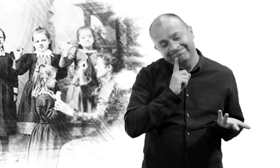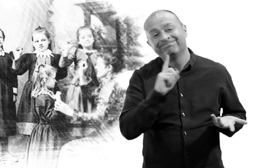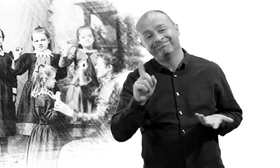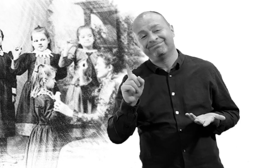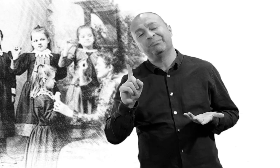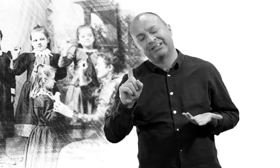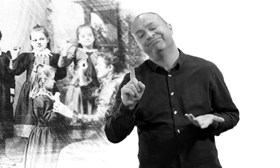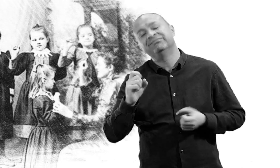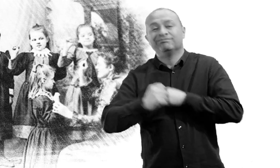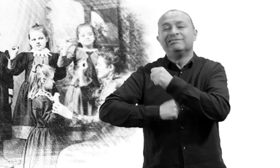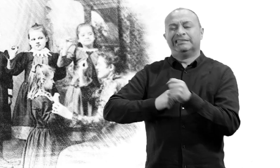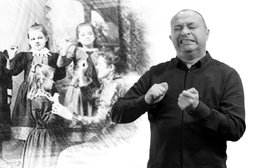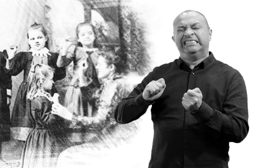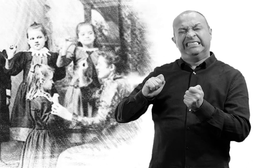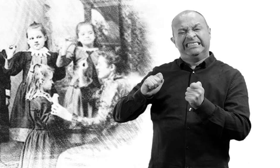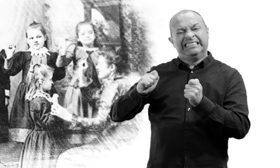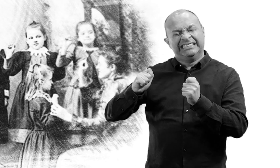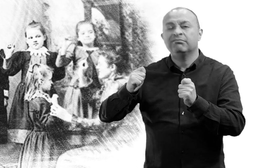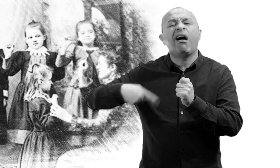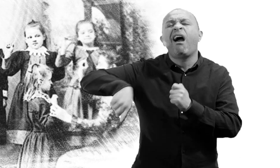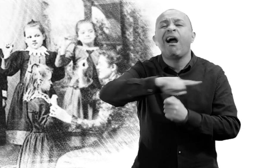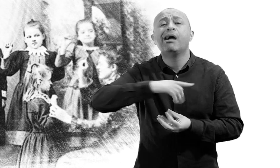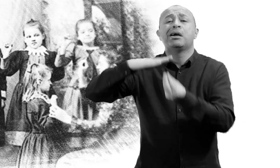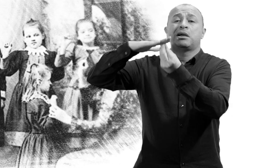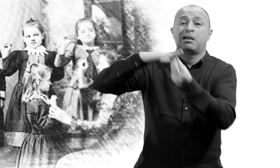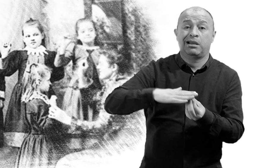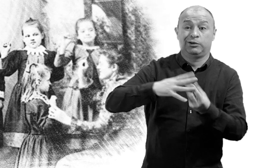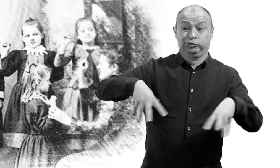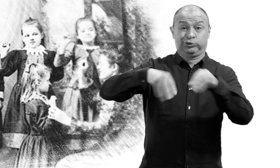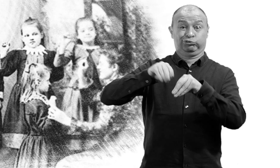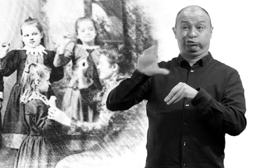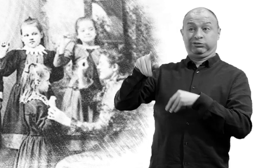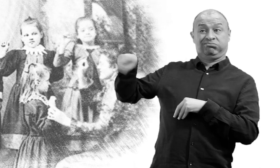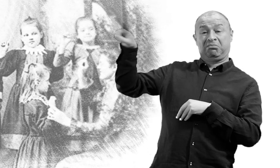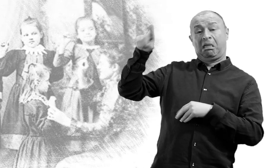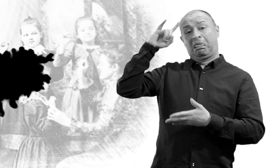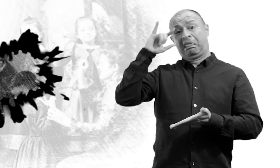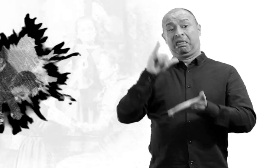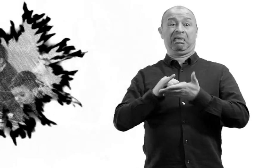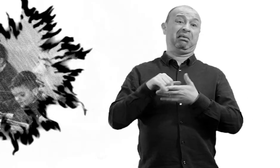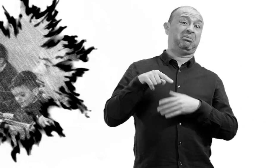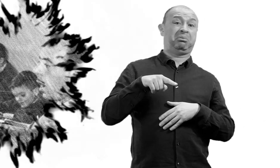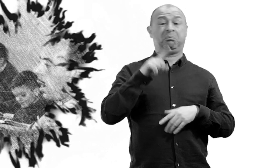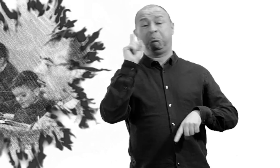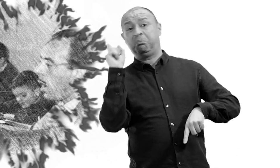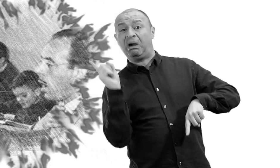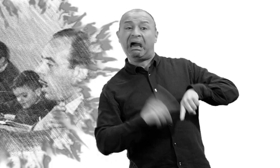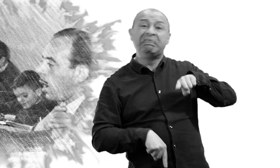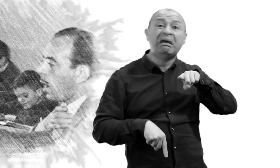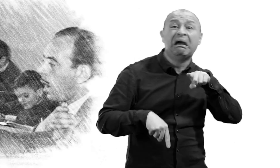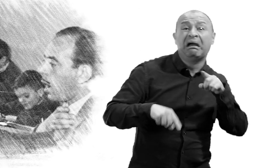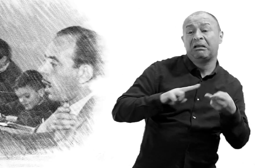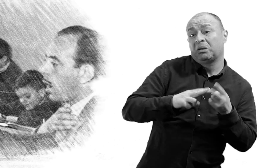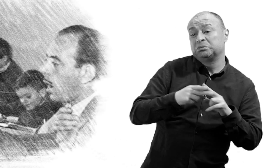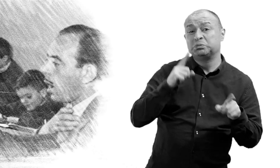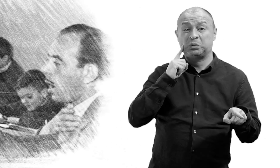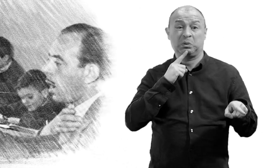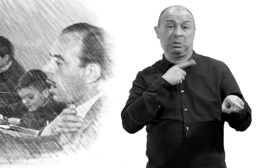vivenciado segregaciones históricas en la sociedad por falsas concepciones sobre la sordera y la relación de la misma como